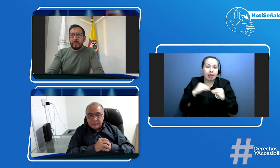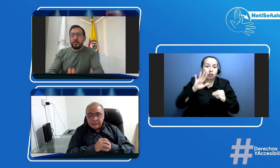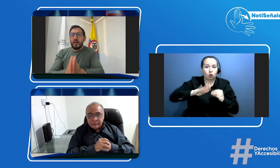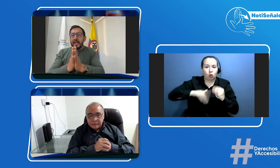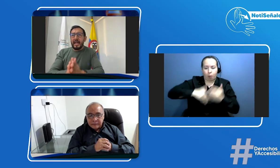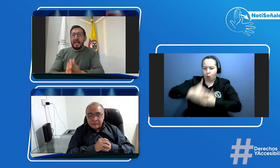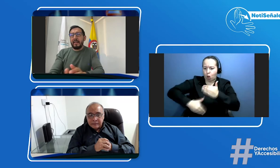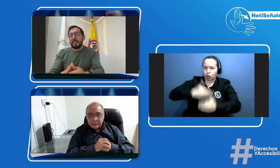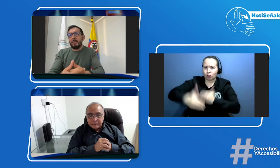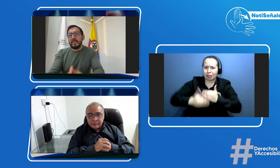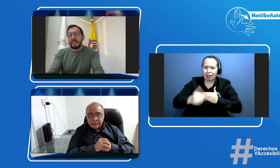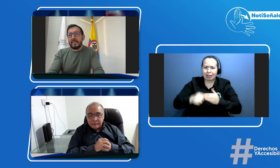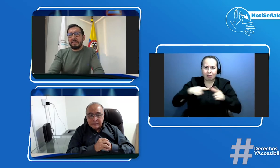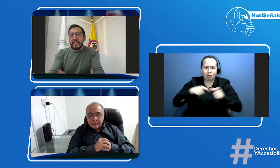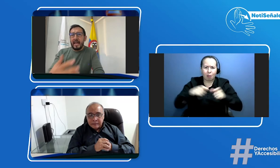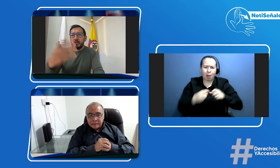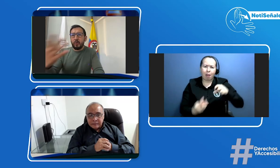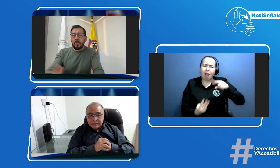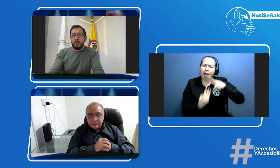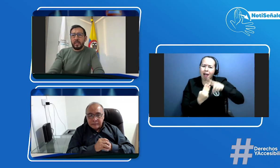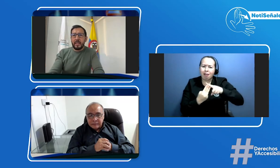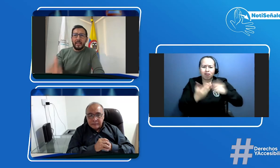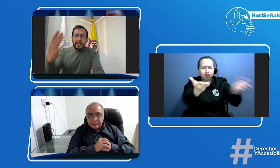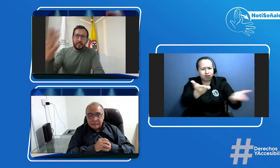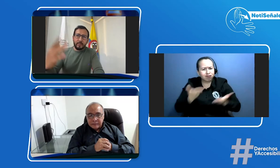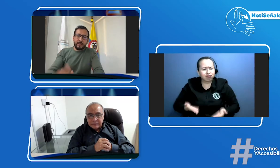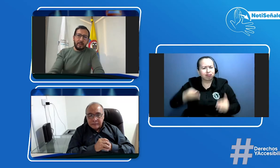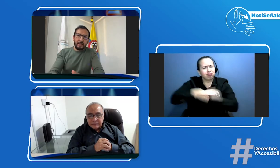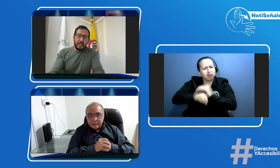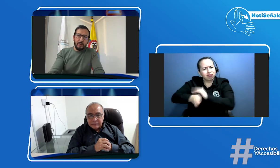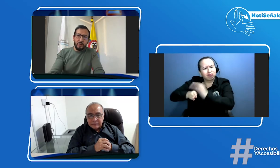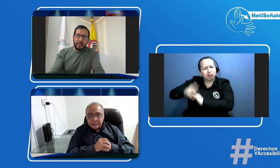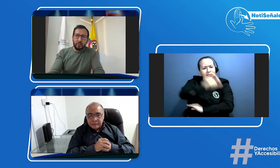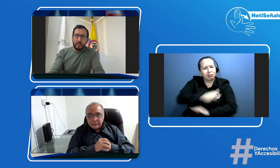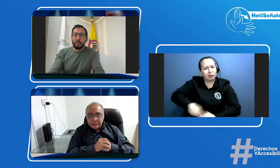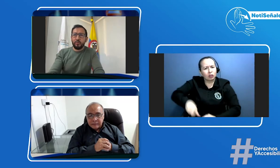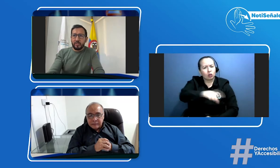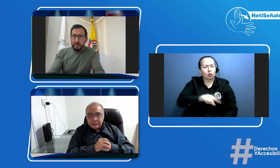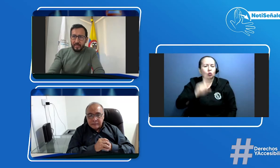cada vez más accesible a toda la comunidad específicamente a la comunidad sorda muchísimas gracias